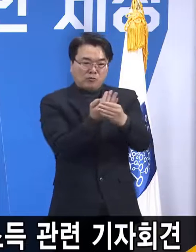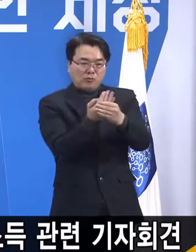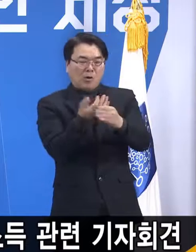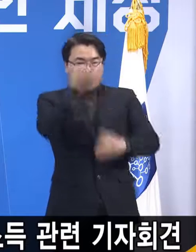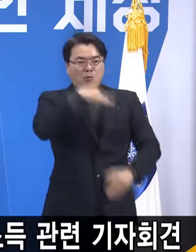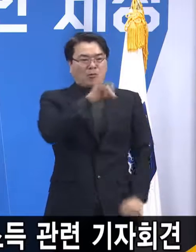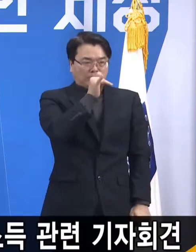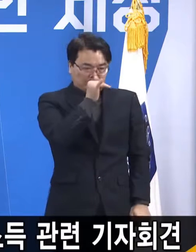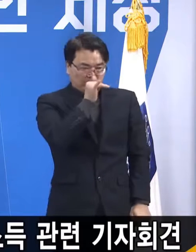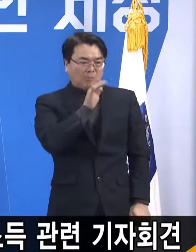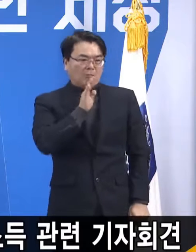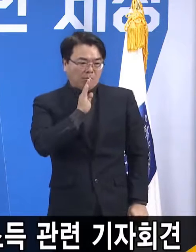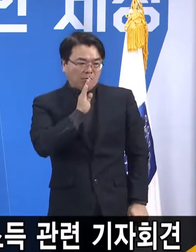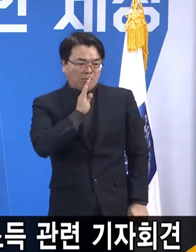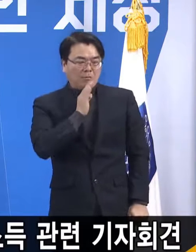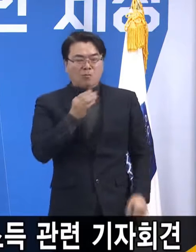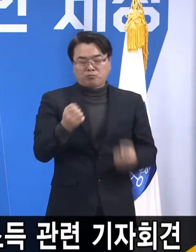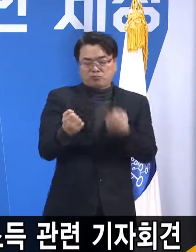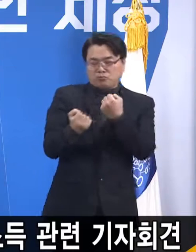이상하게